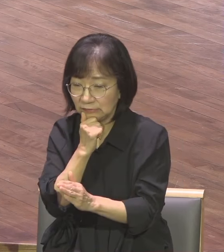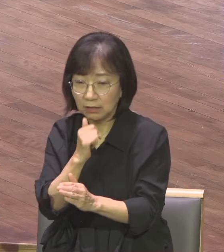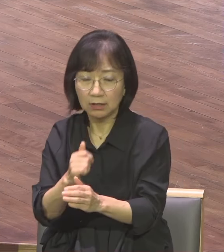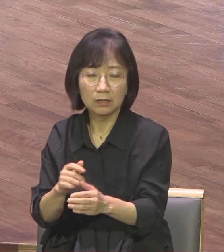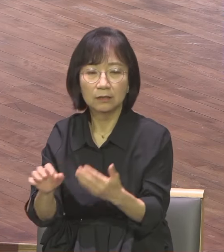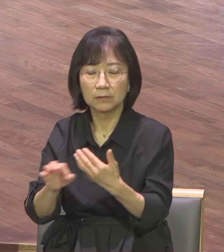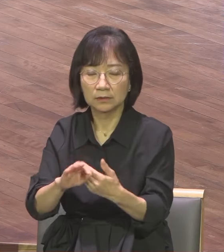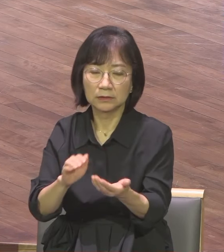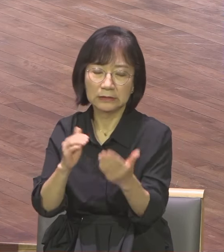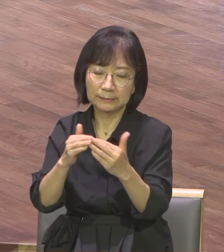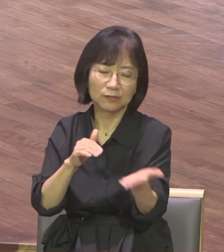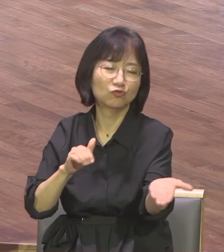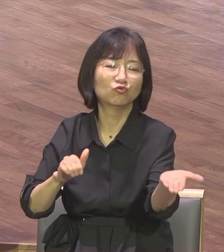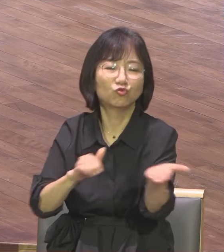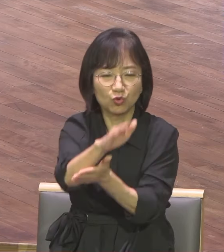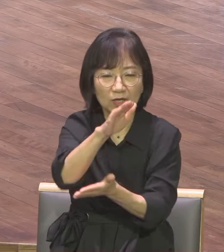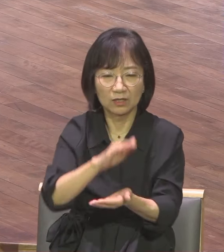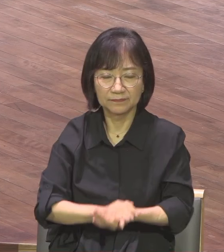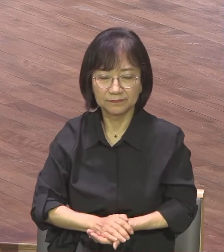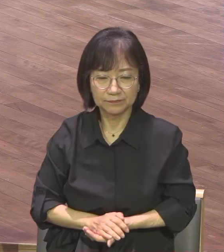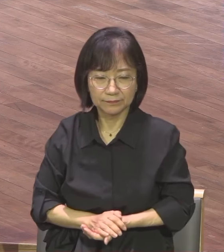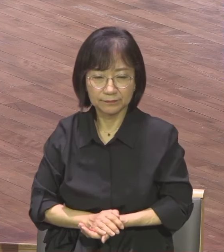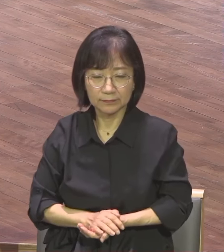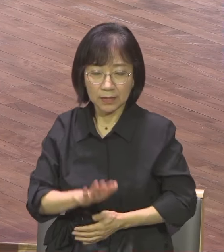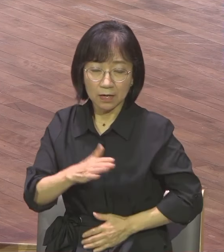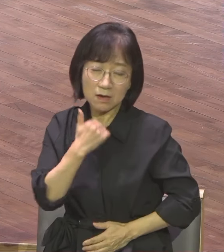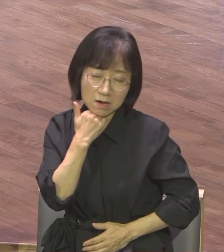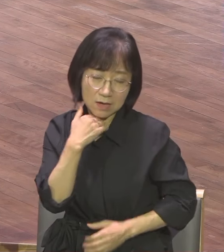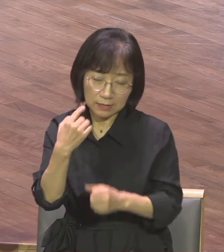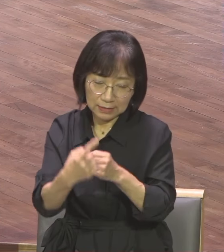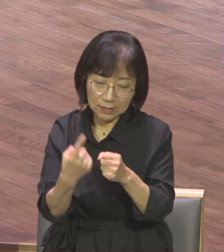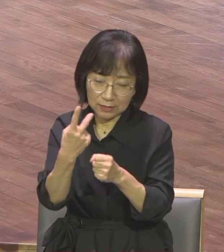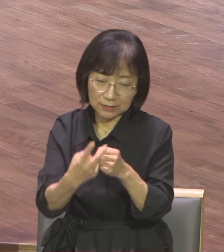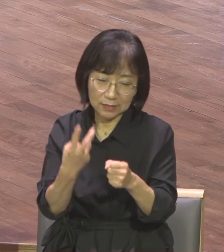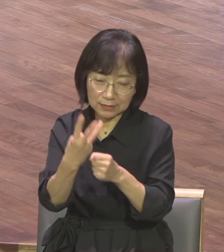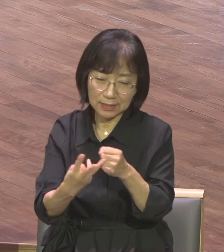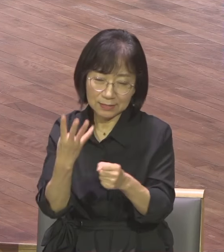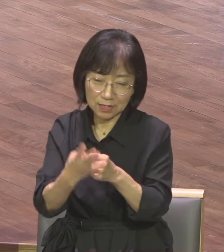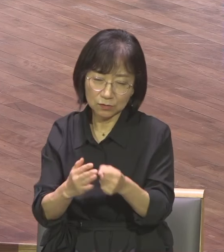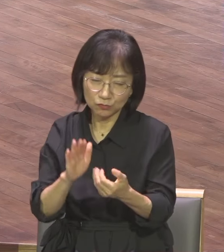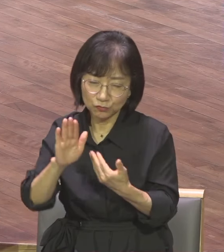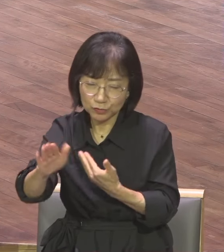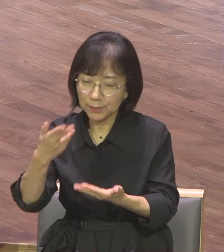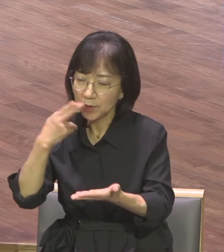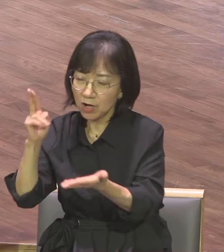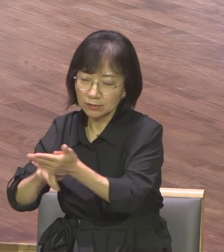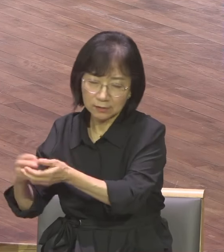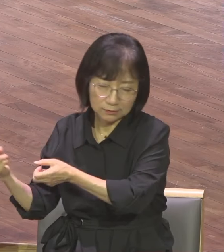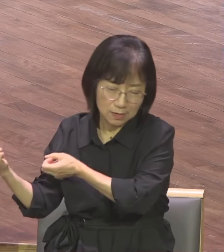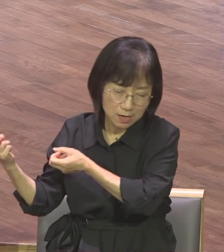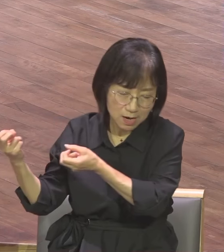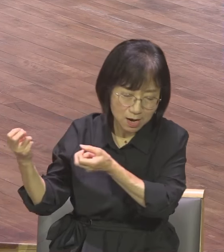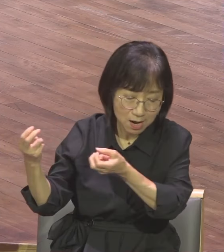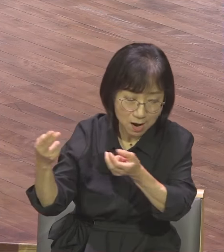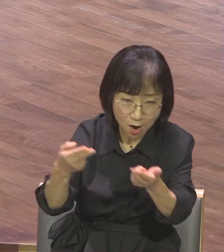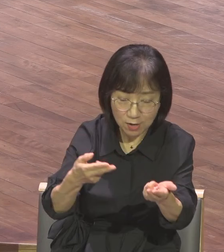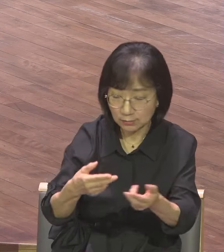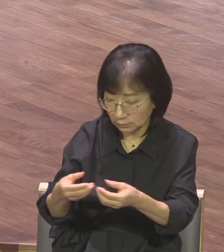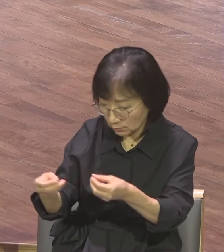4년 만에 한 통의 편지가 도착합니다 그 편지가 바울의 편지예요 4년 만에 바울의